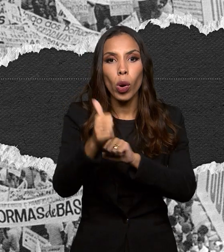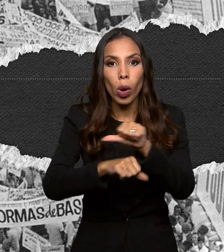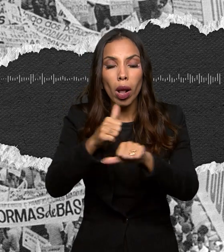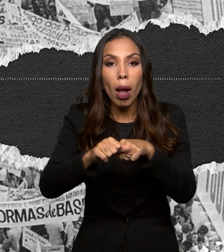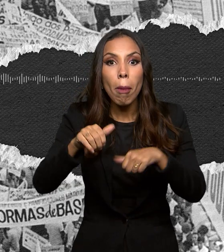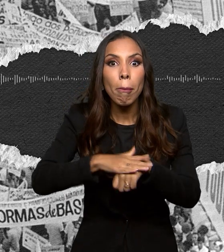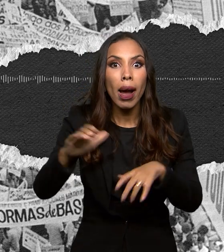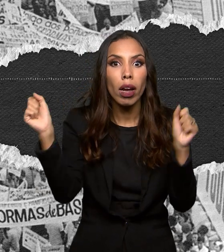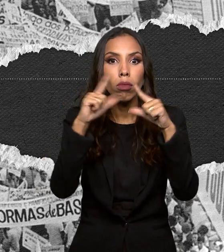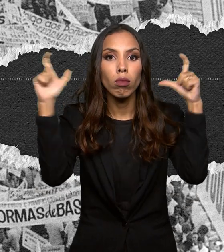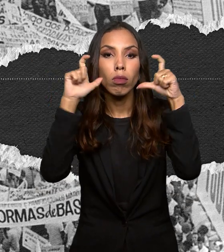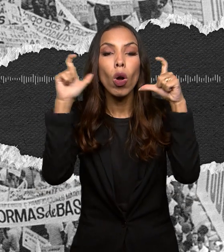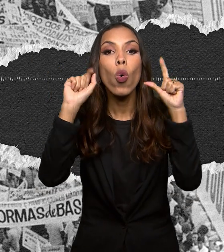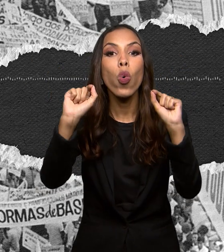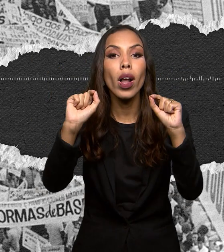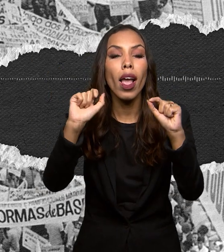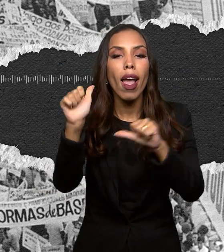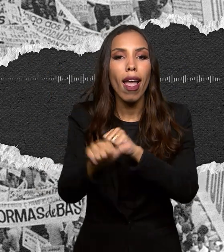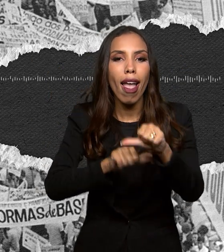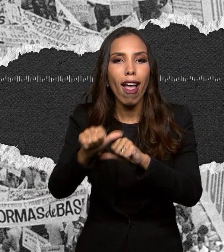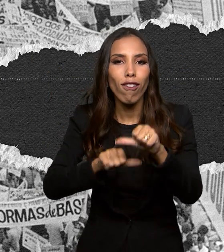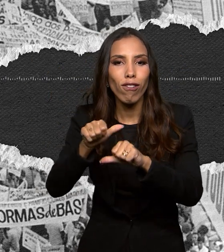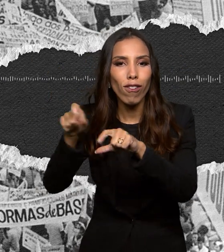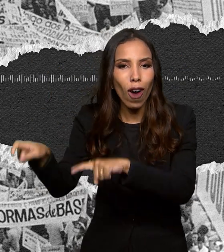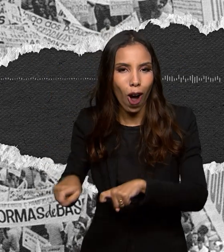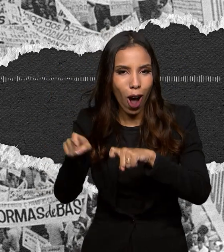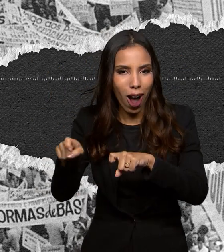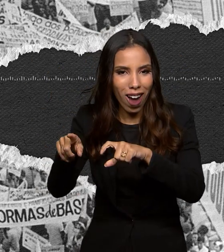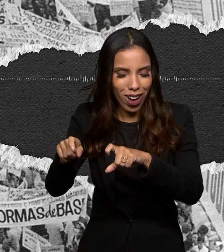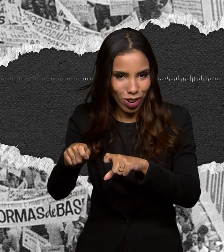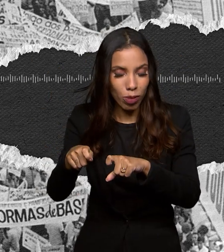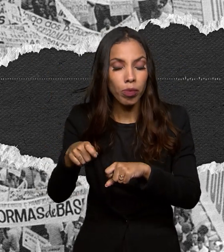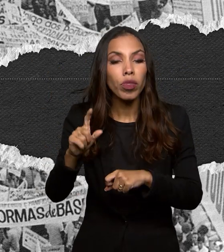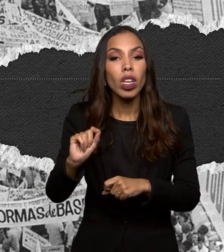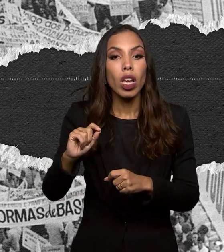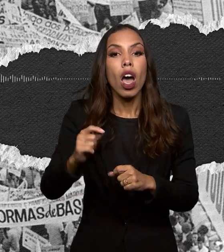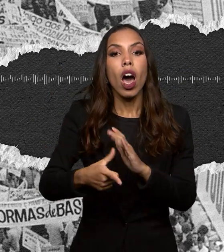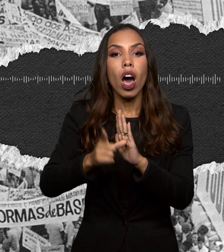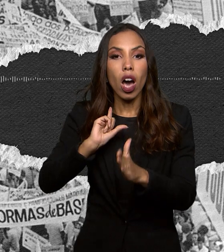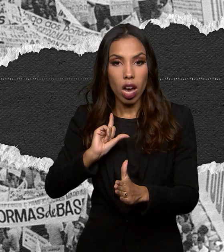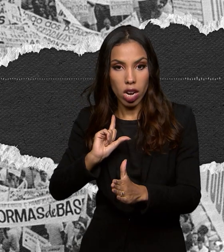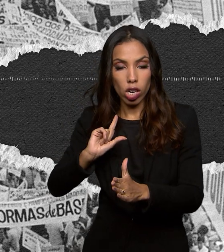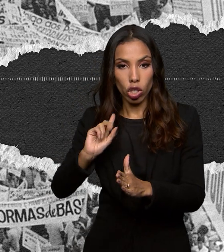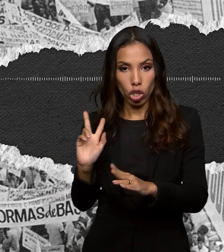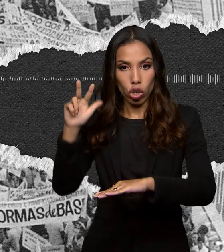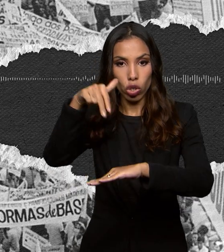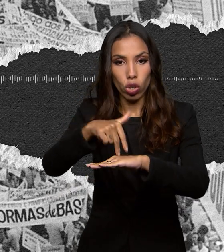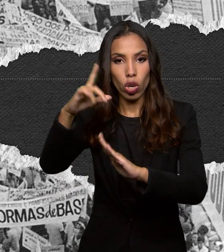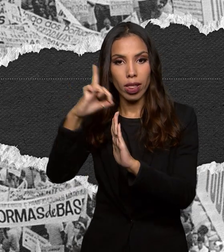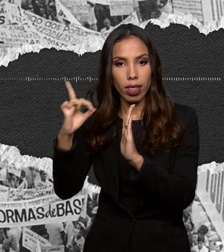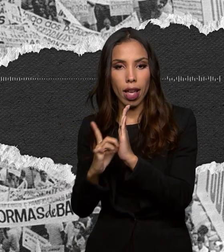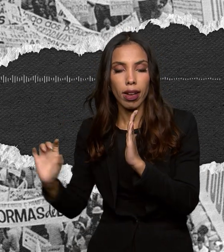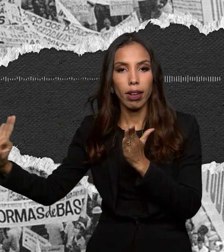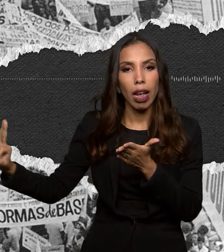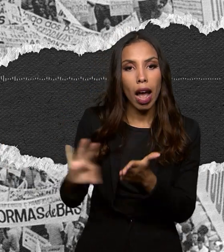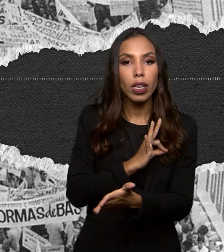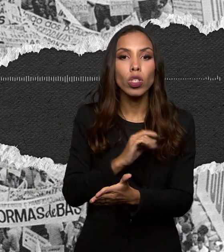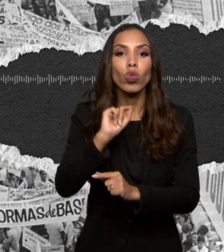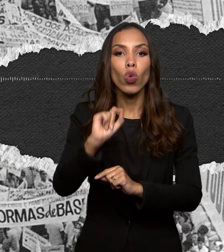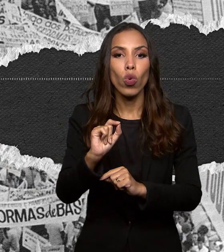a reforma agrária. Antes de subir ao palanque, Jango assinou um decreto que declarava de interesse social as terras beneficiadas